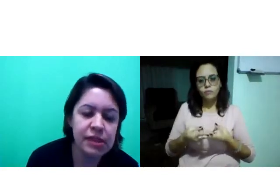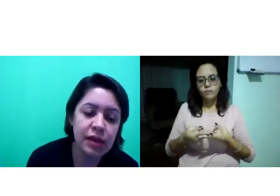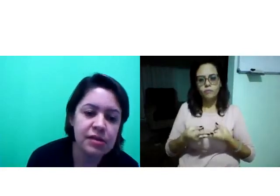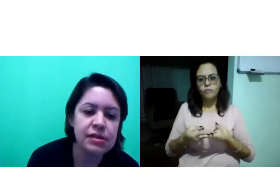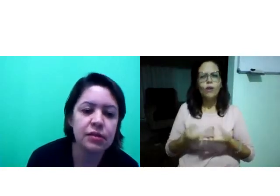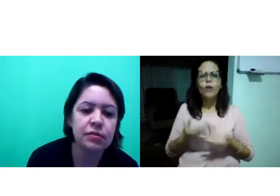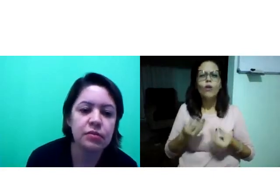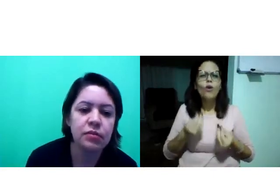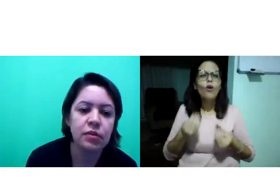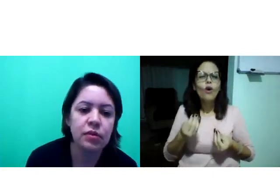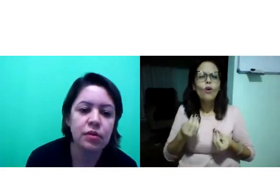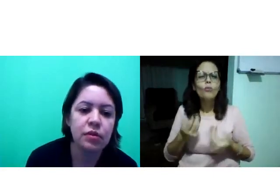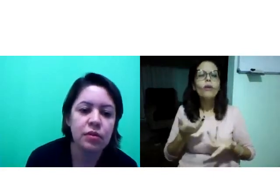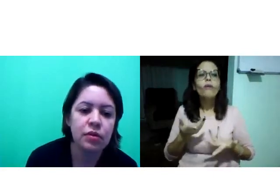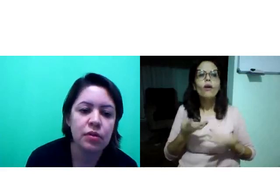Paciência.